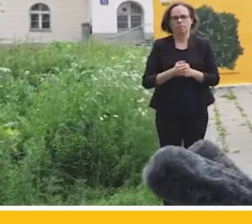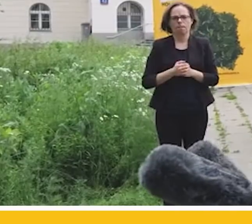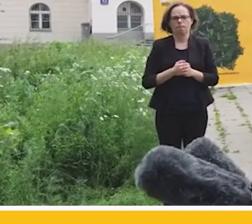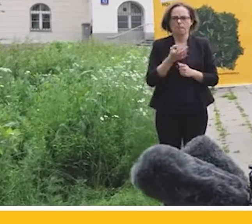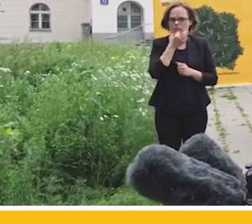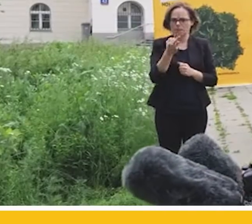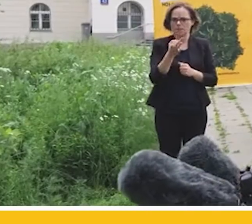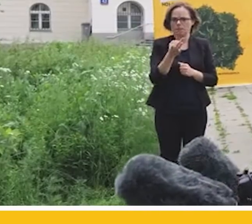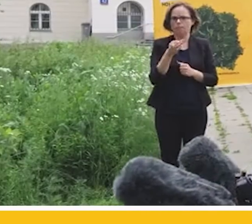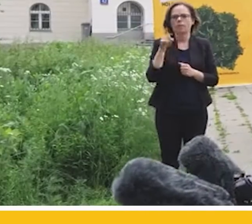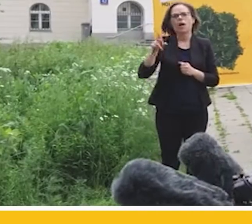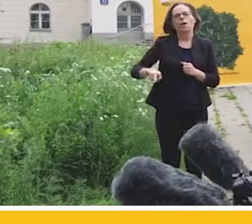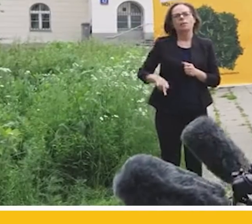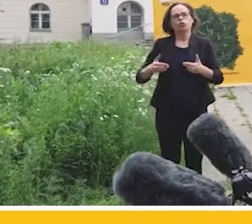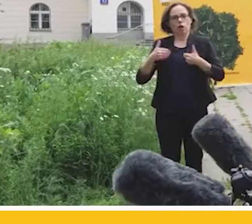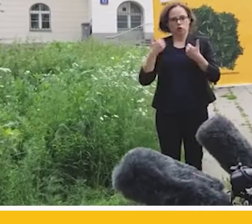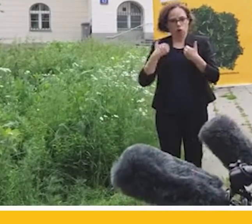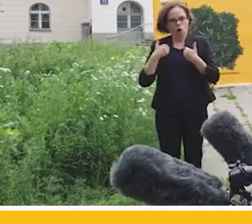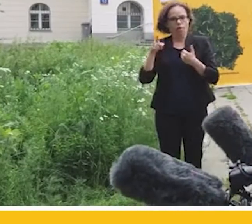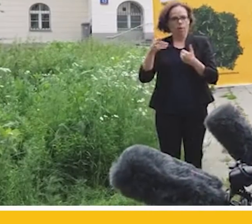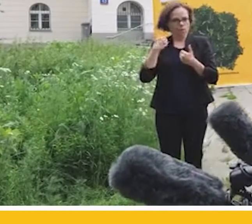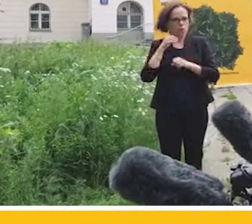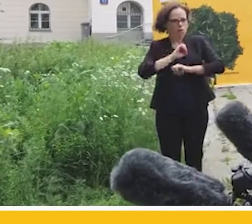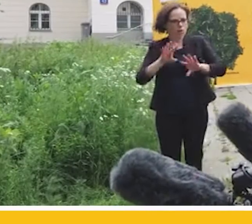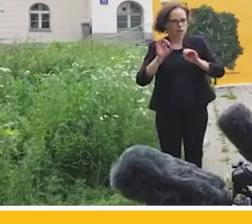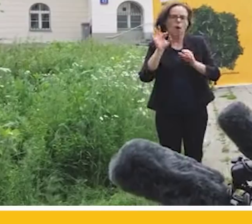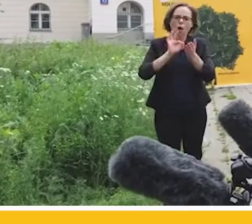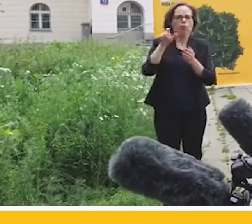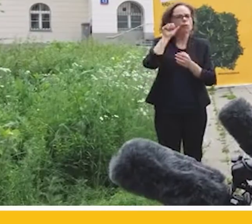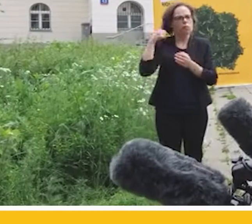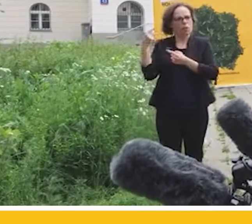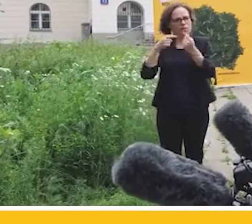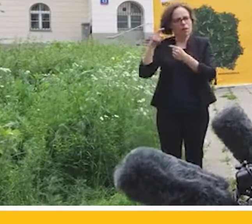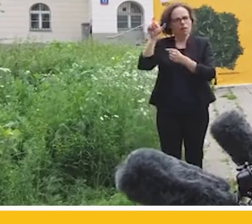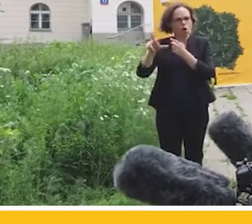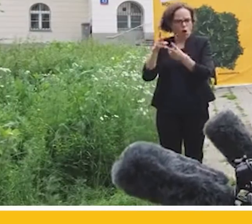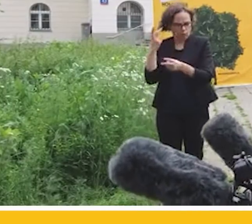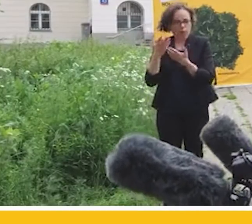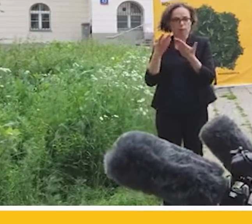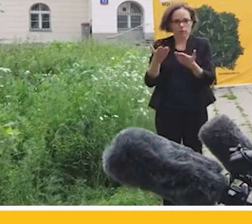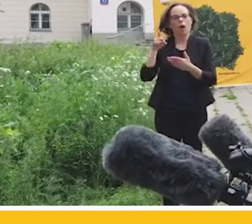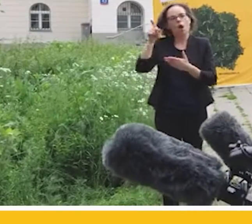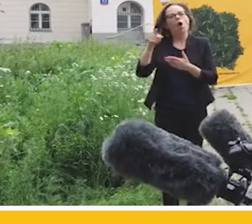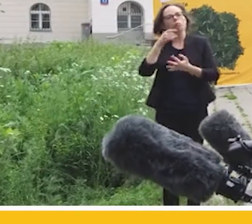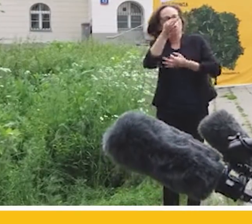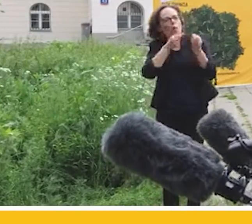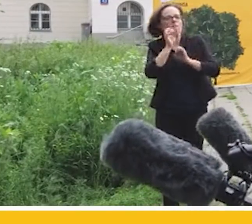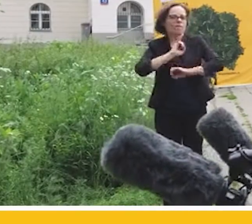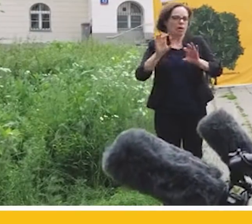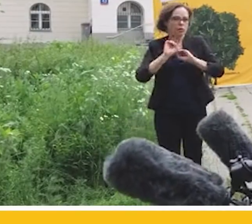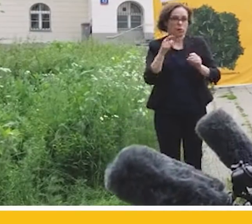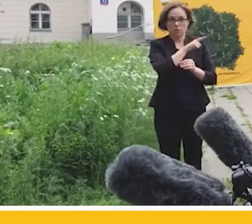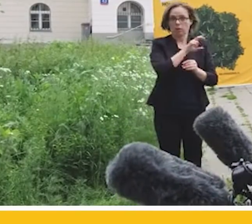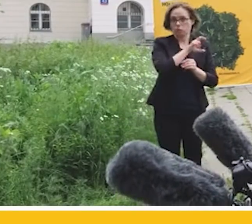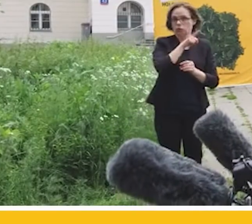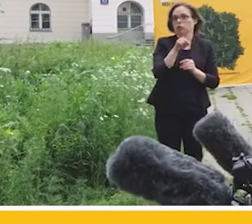jest przekonany wyjaśnieniami ministra zdrowia, bo przecież debata nad jego odwołaniem wczoraj trwała, i co dalej w tej kwestii? Kto